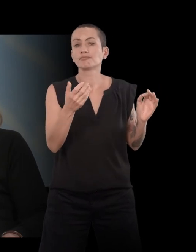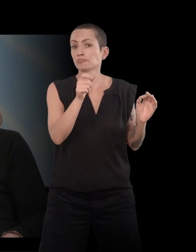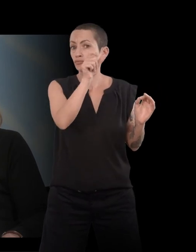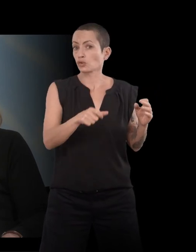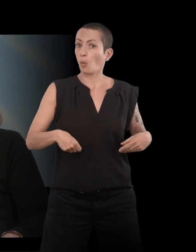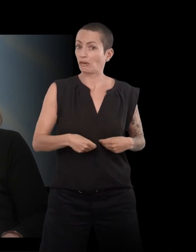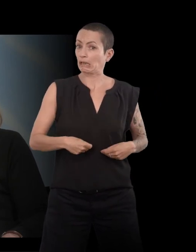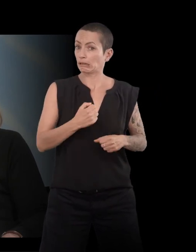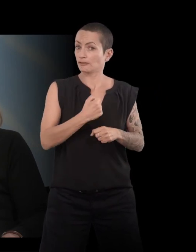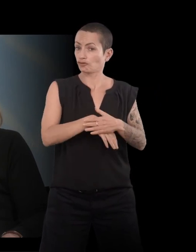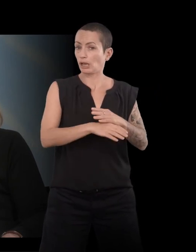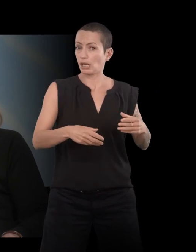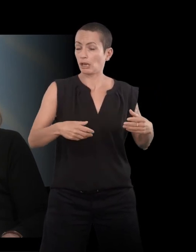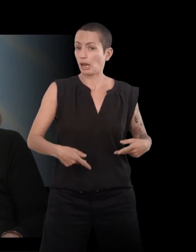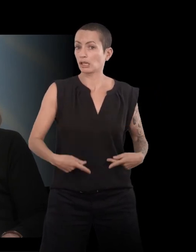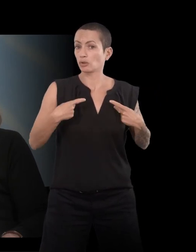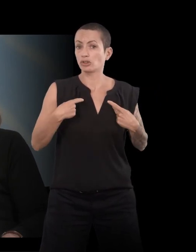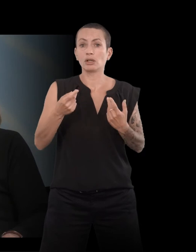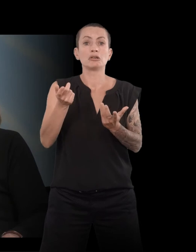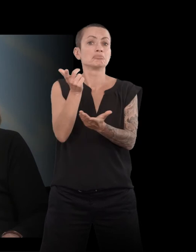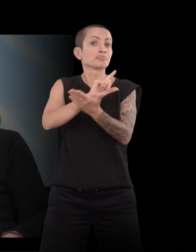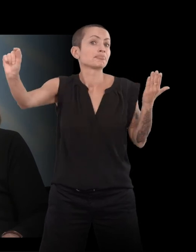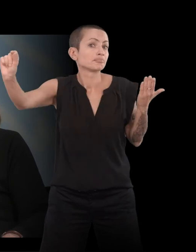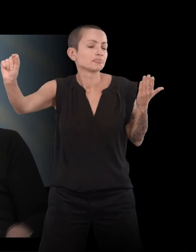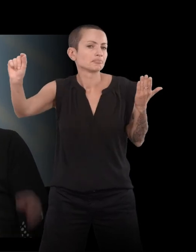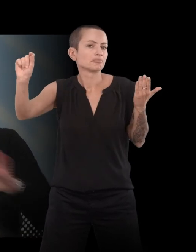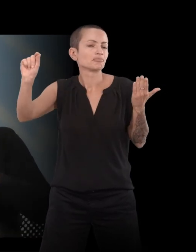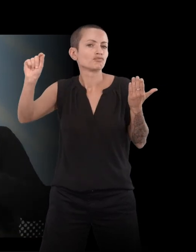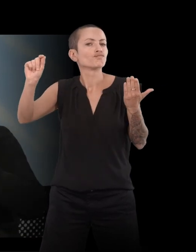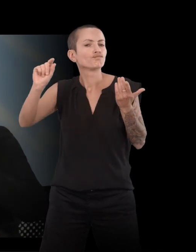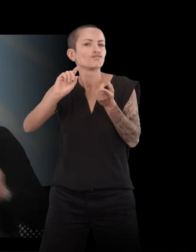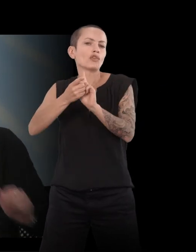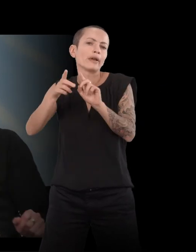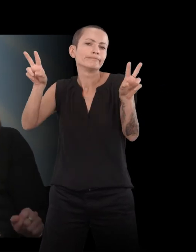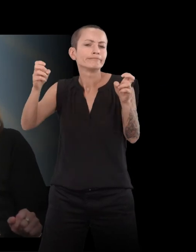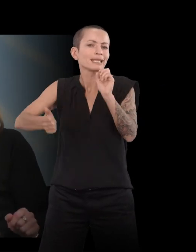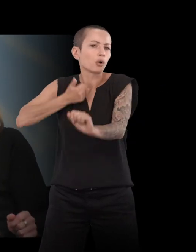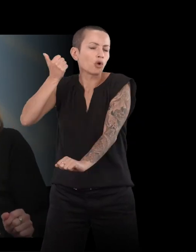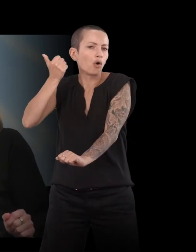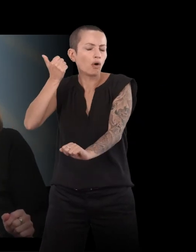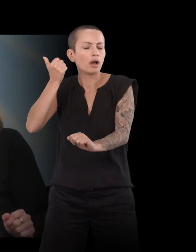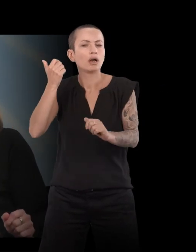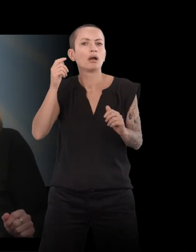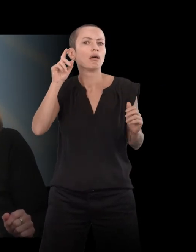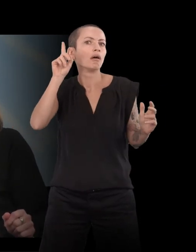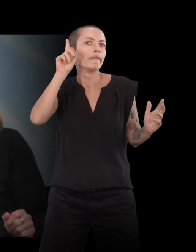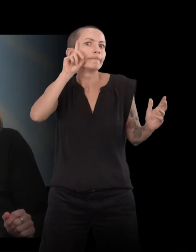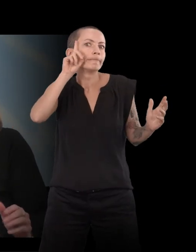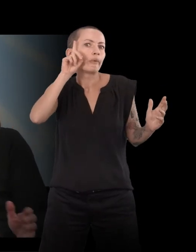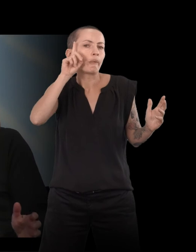'atelier qui s'en va, qui va travailler à son compte, plus ou moins. Et qui est malmenée